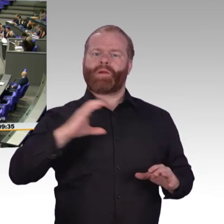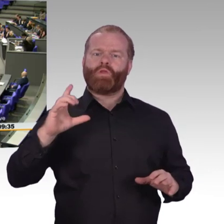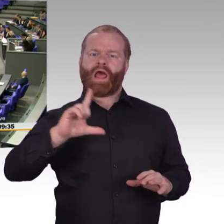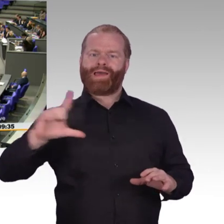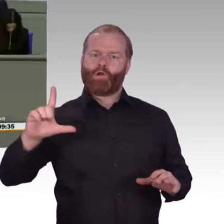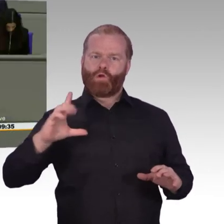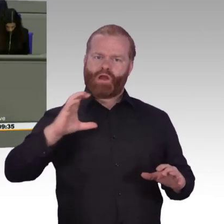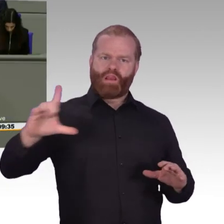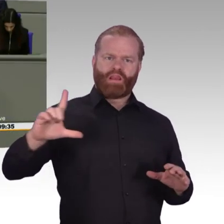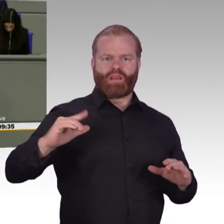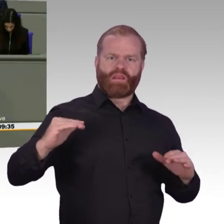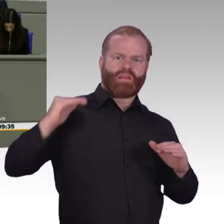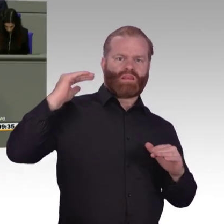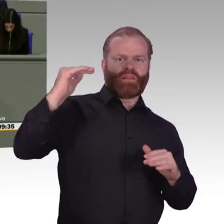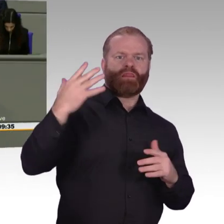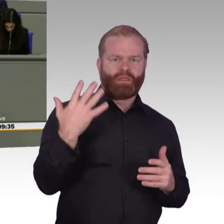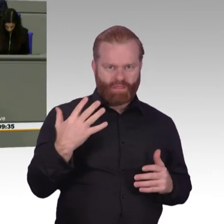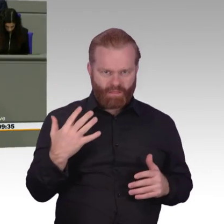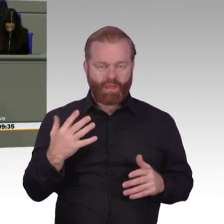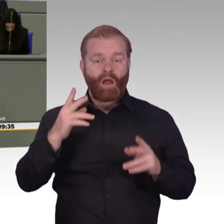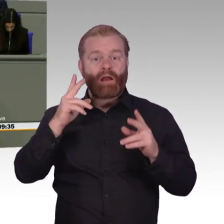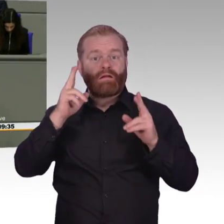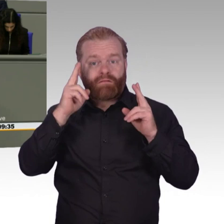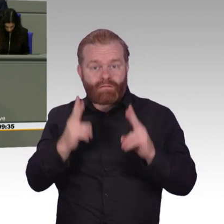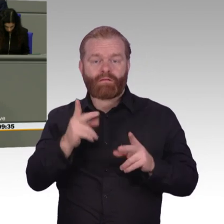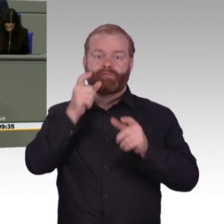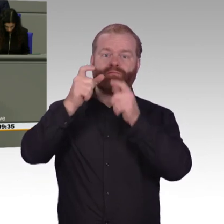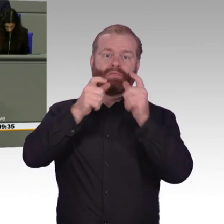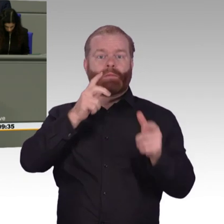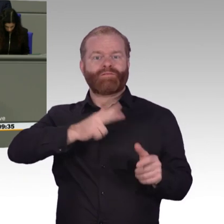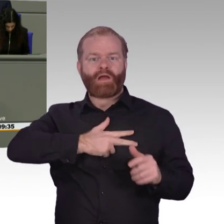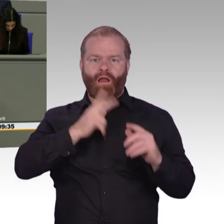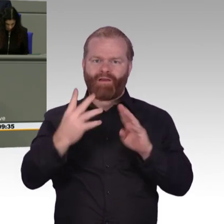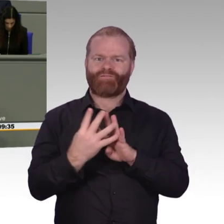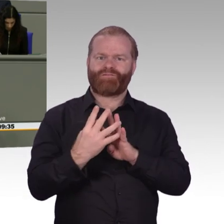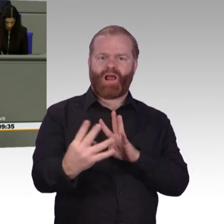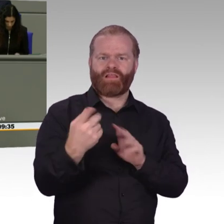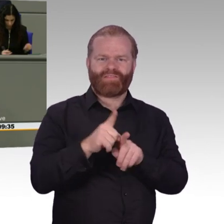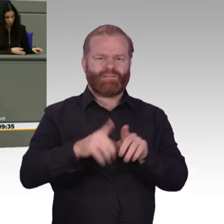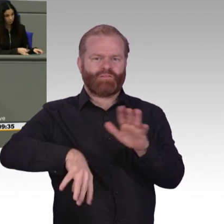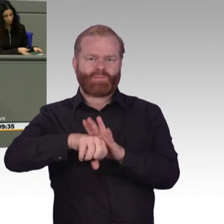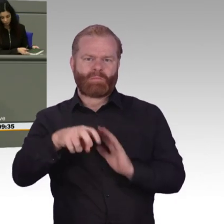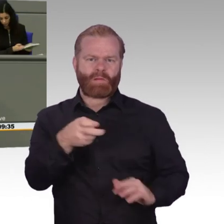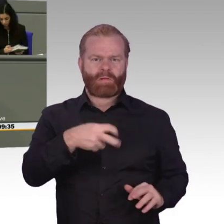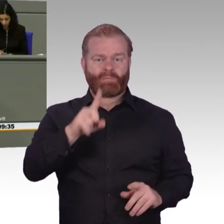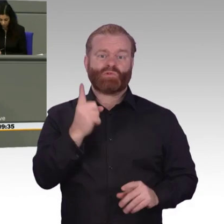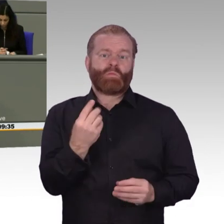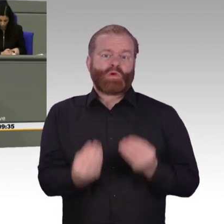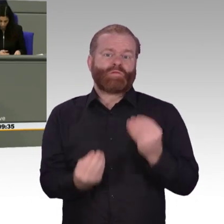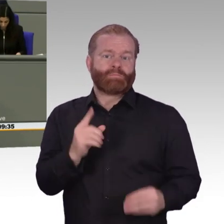WLAN an allen öffentlichen Einrichtungen des Bundes. Und viele von uns fahren ja auch mal mit dem Zug. Das wäre ja ganz schön, das auch in den Zügen zu haben, damit